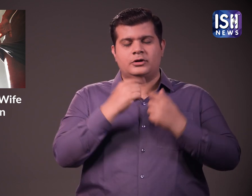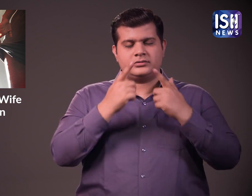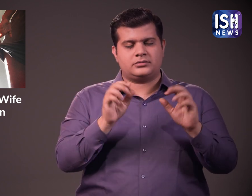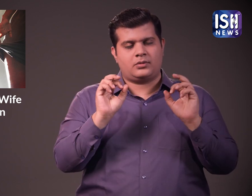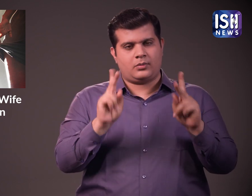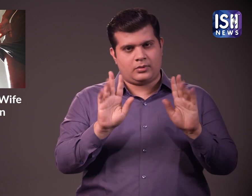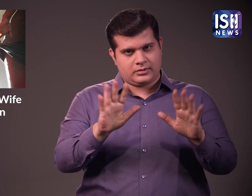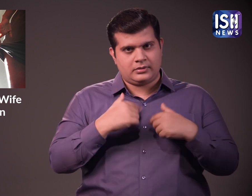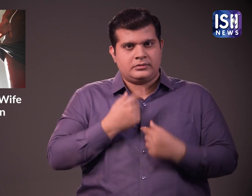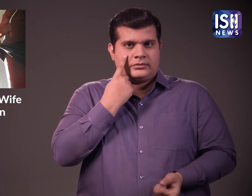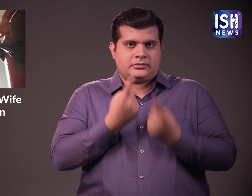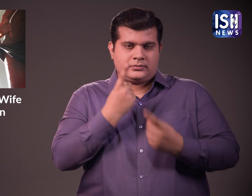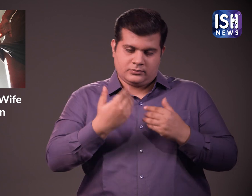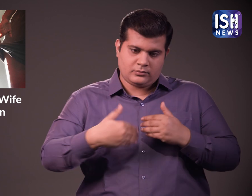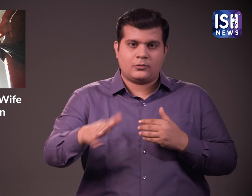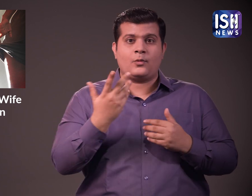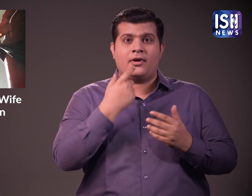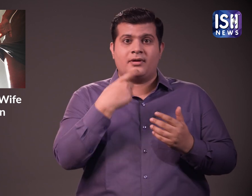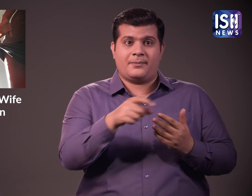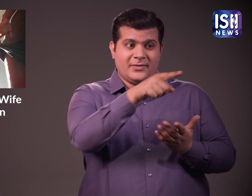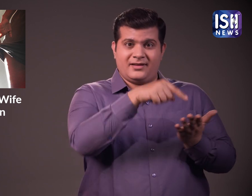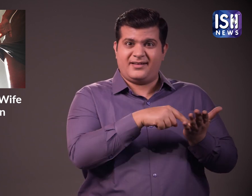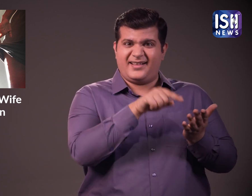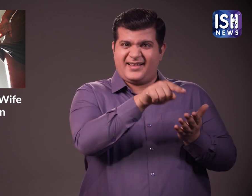पुलिस ने कहा कि दोनों पक्षों की शिकारतों की जाच की जाएगी